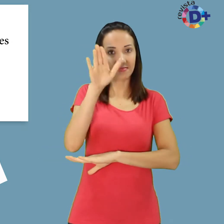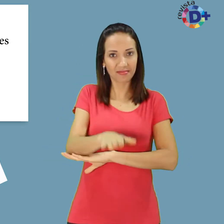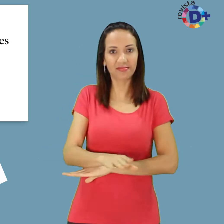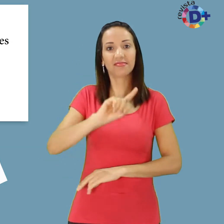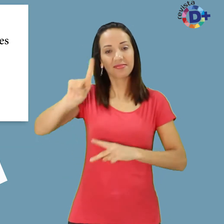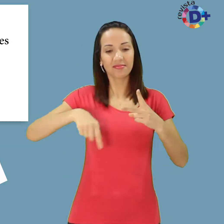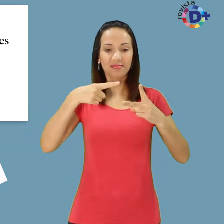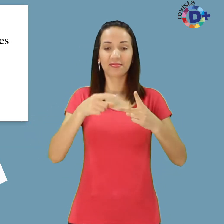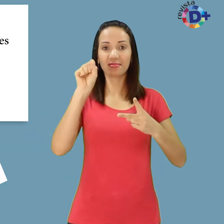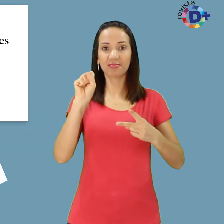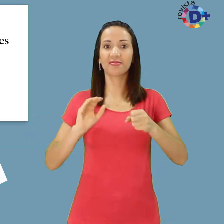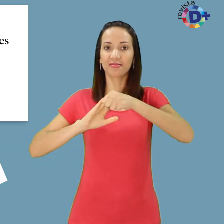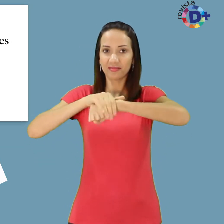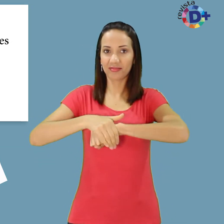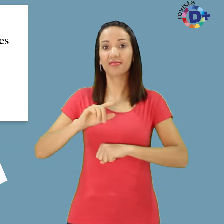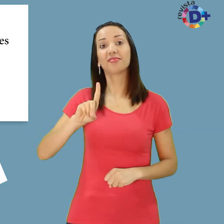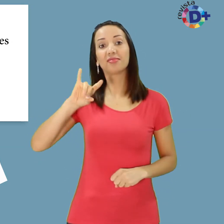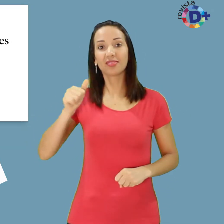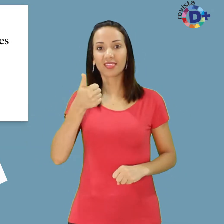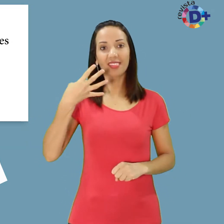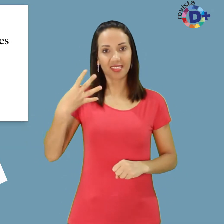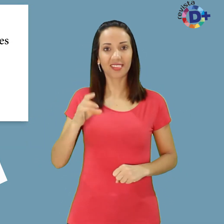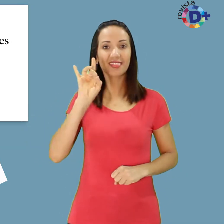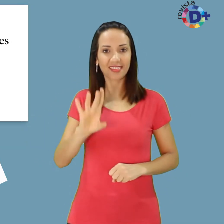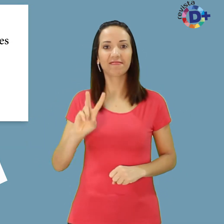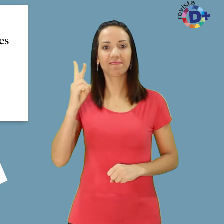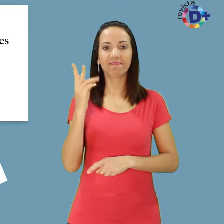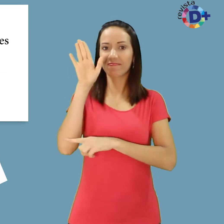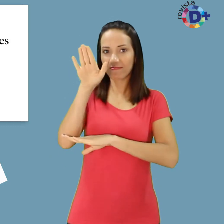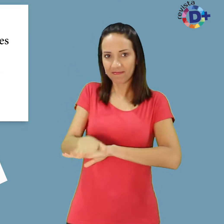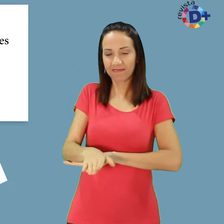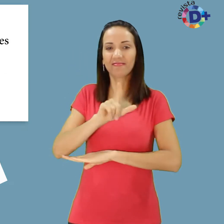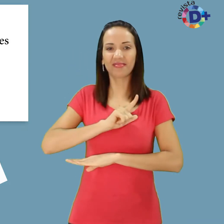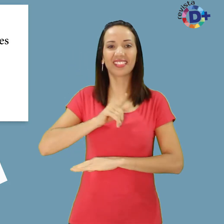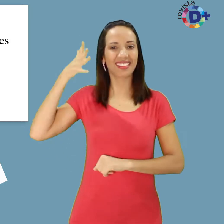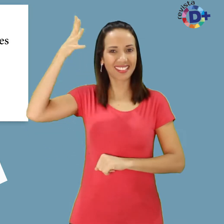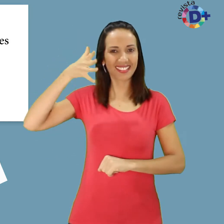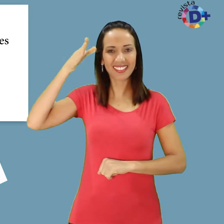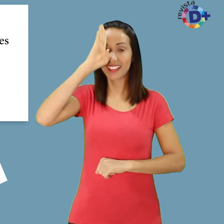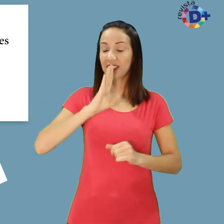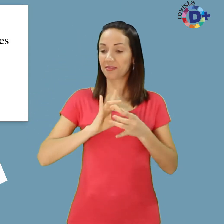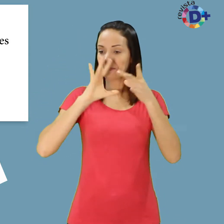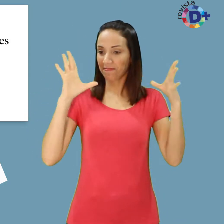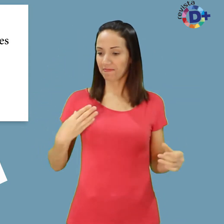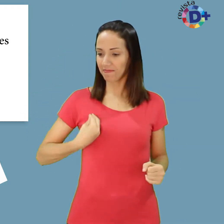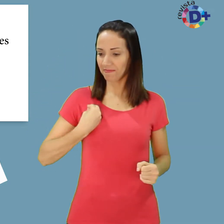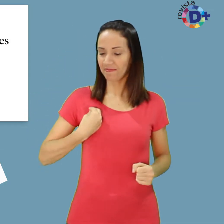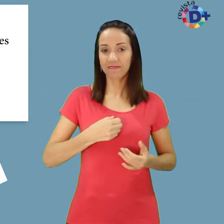dia 14, somente às 14 horas. Todas as palestras são gratuitas, ao vivo, e contam com o